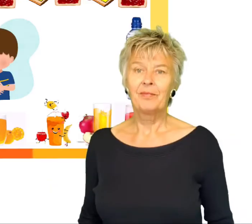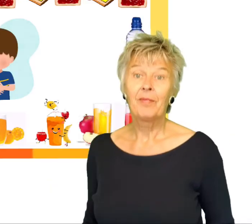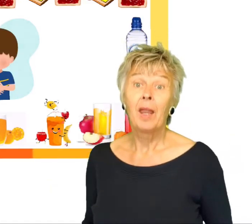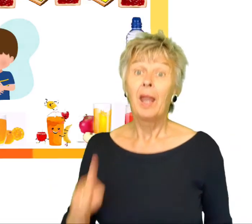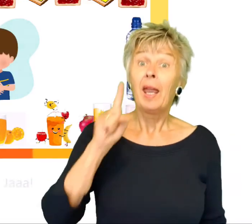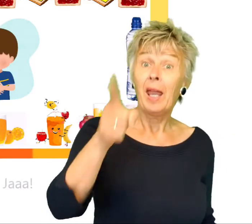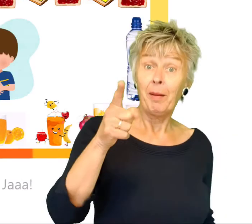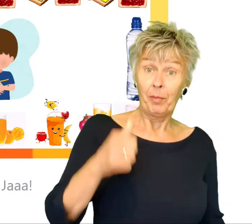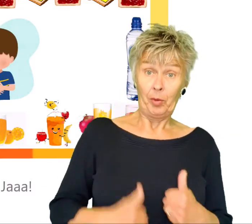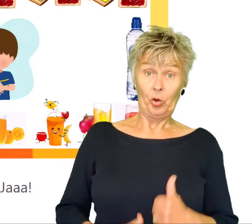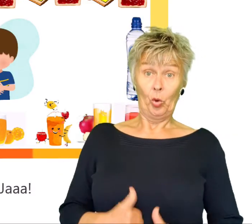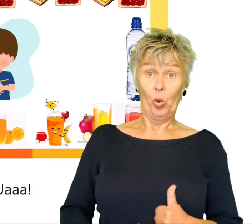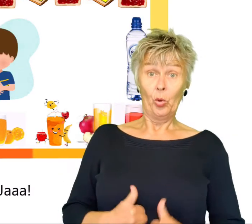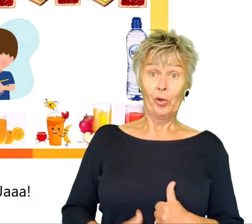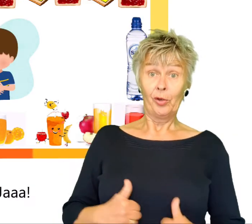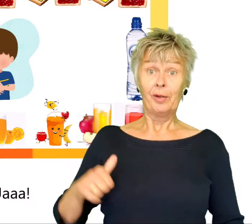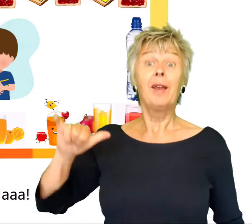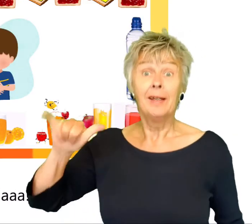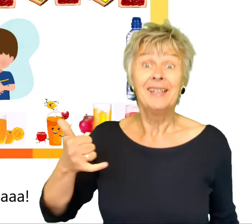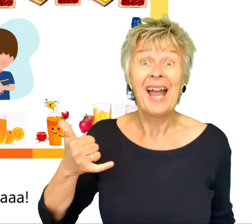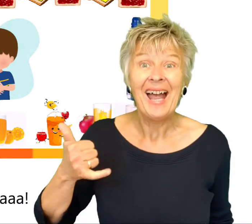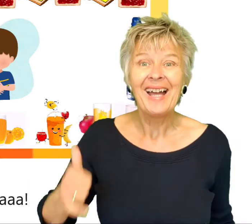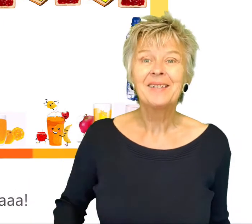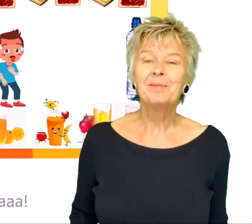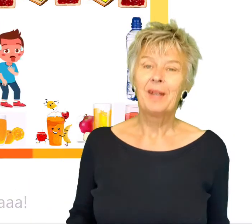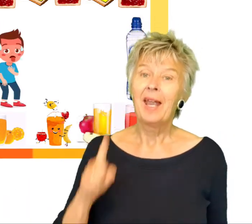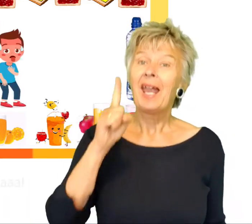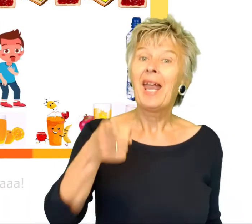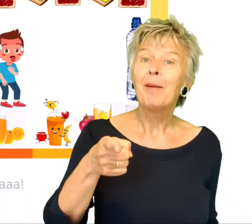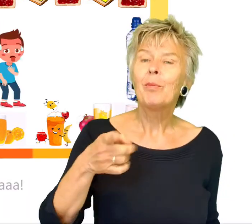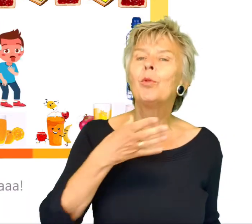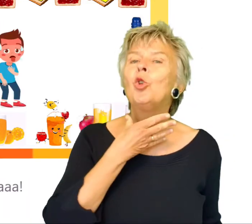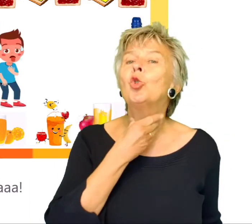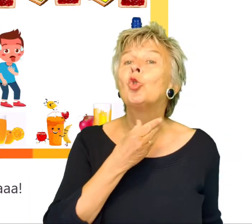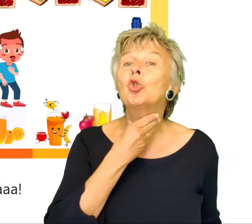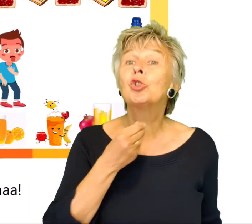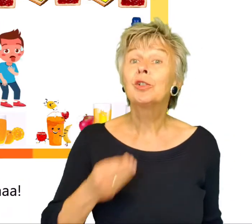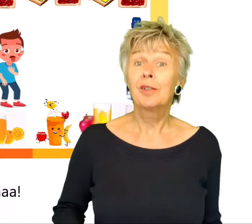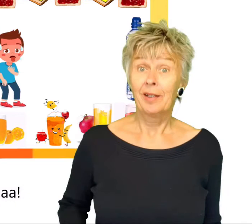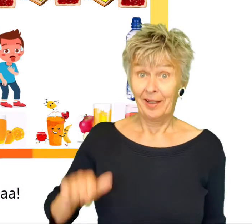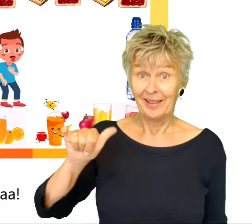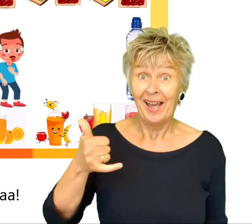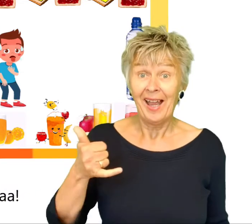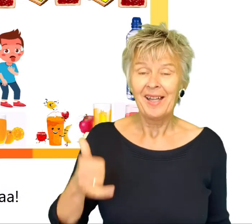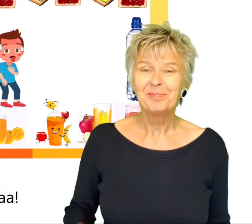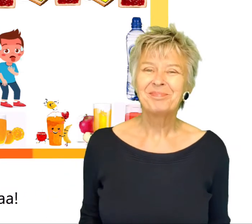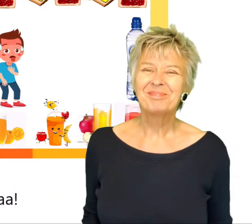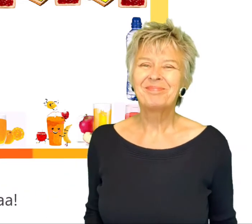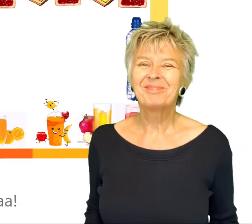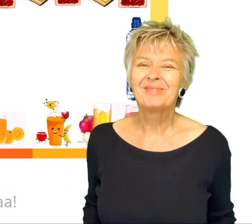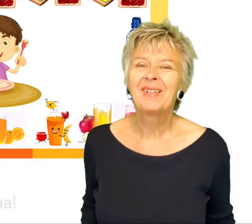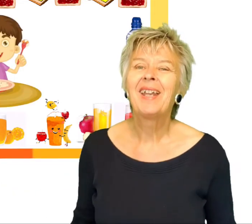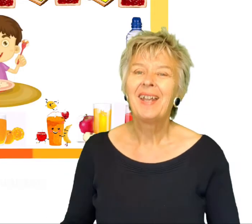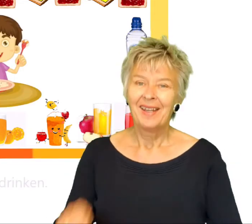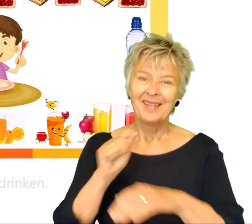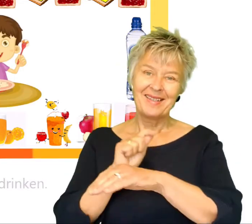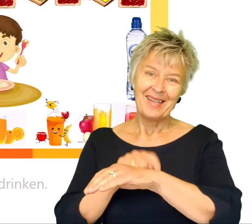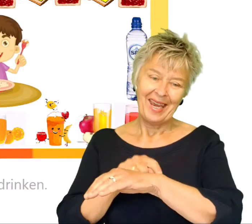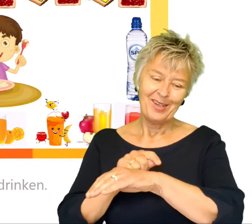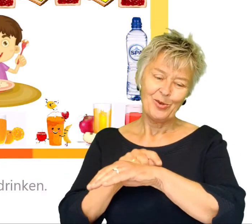Heb je honger? Ja. Heb je dorst? Ja. Tijd